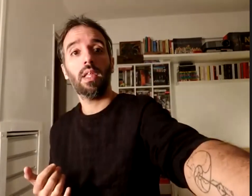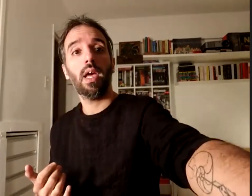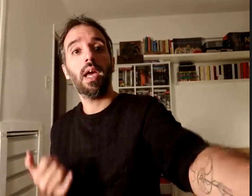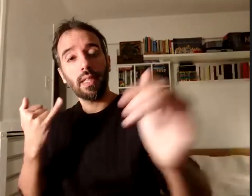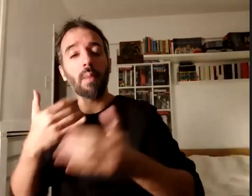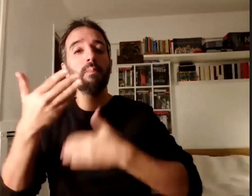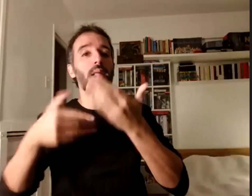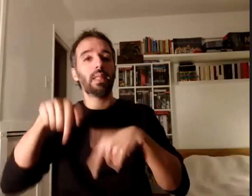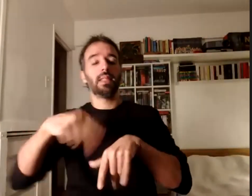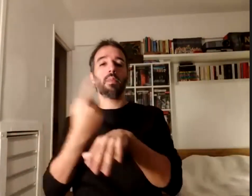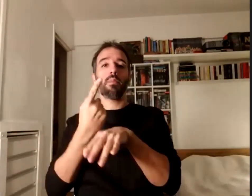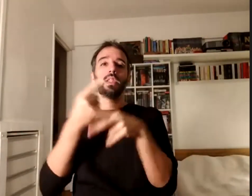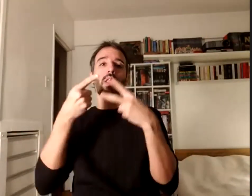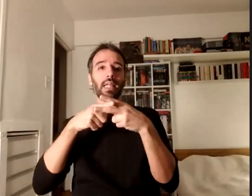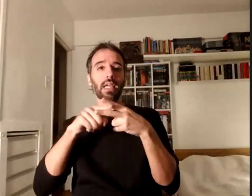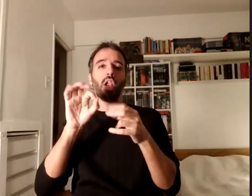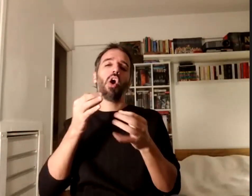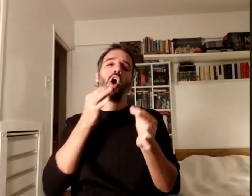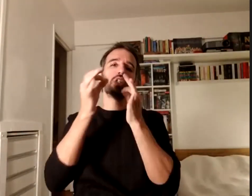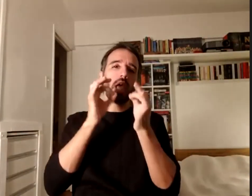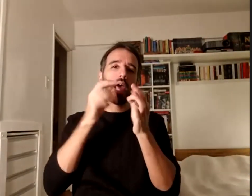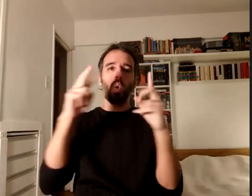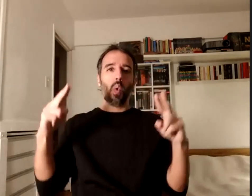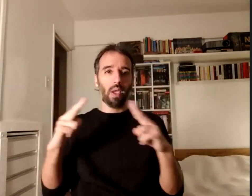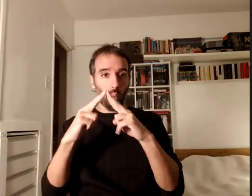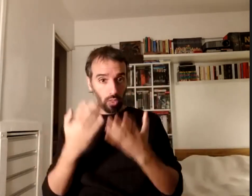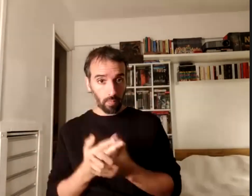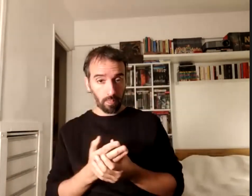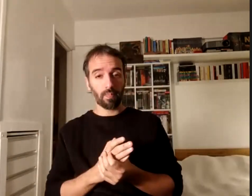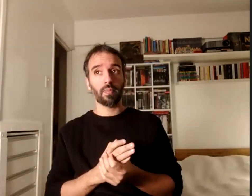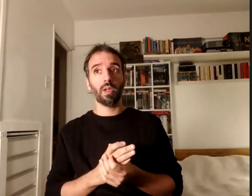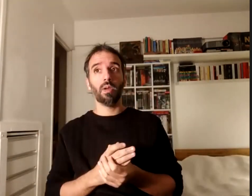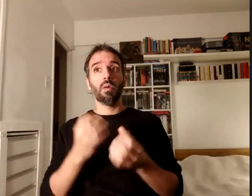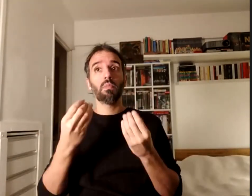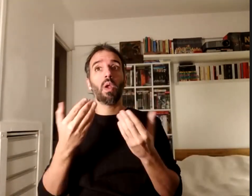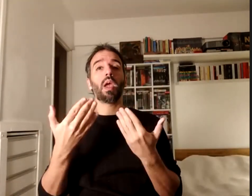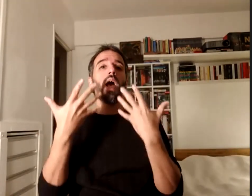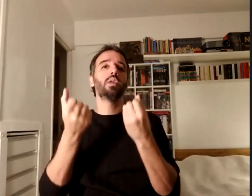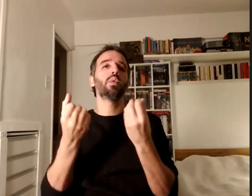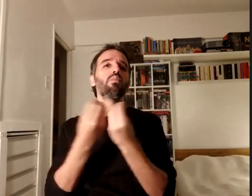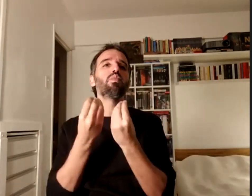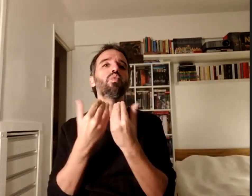taller o en la charla o en el encuentro porque permite entrar múltiples voces desde aquel que está